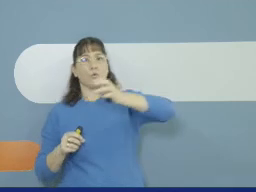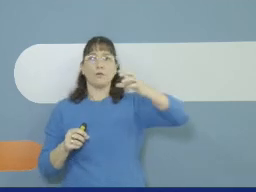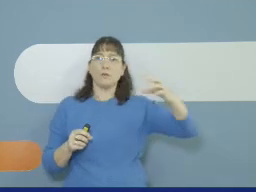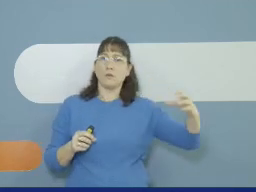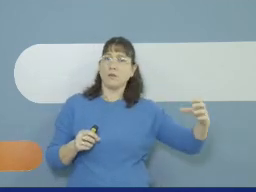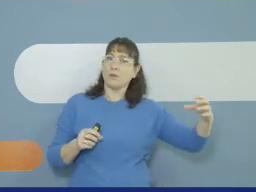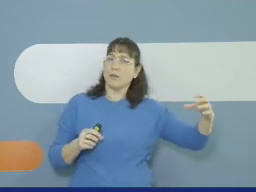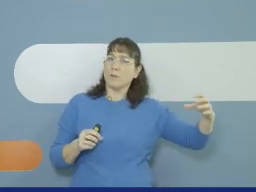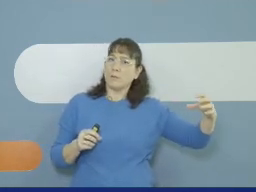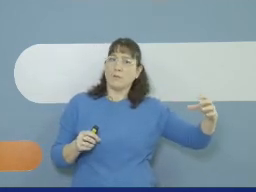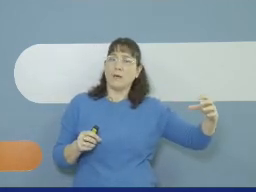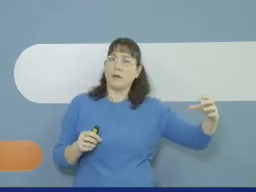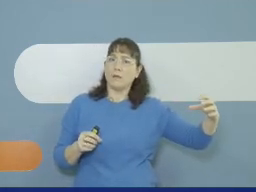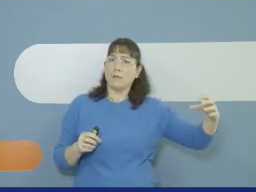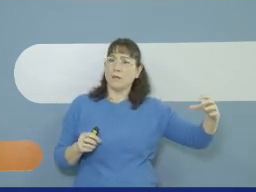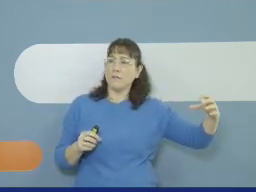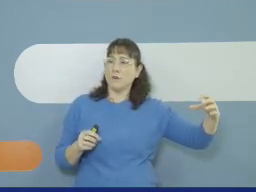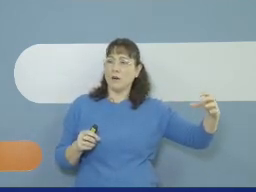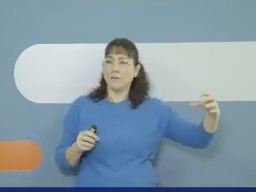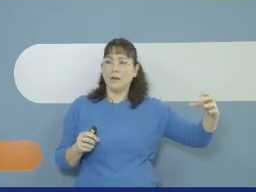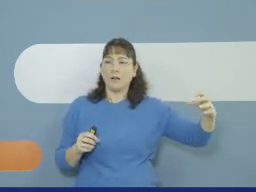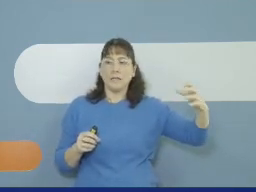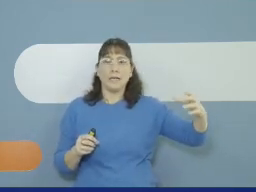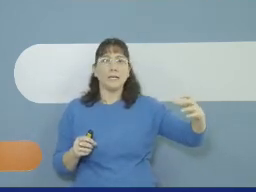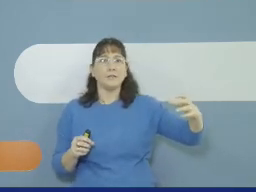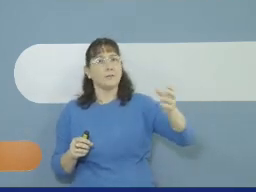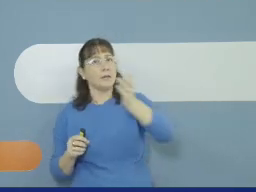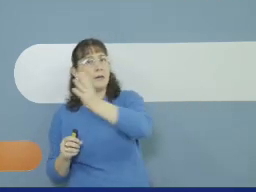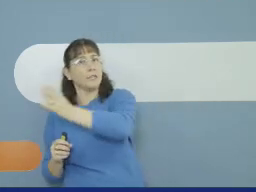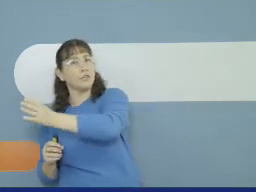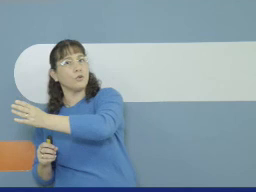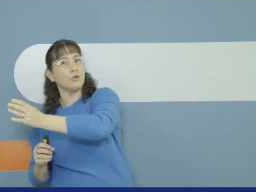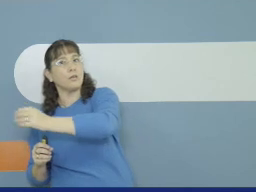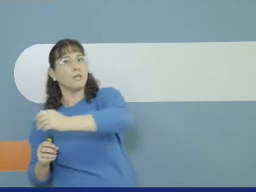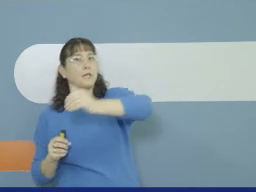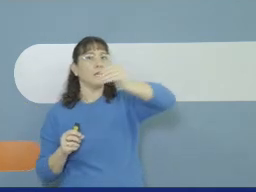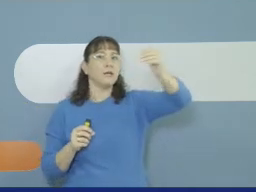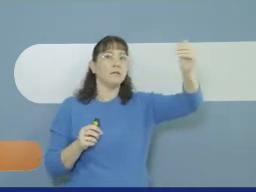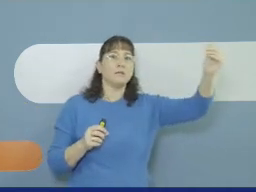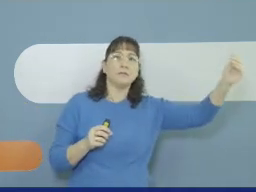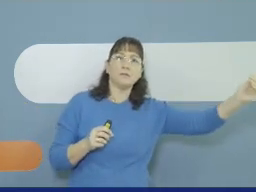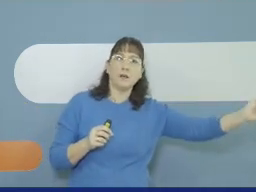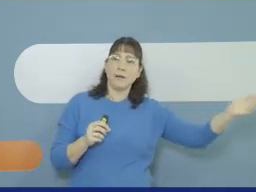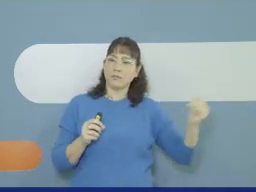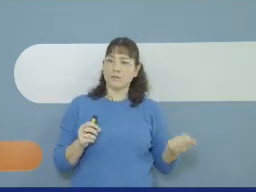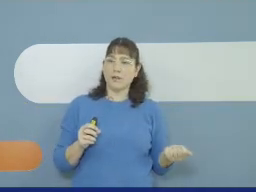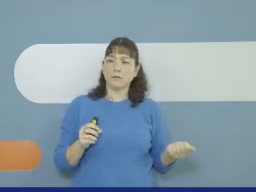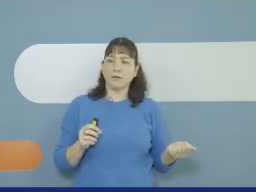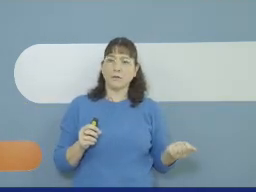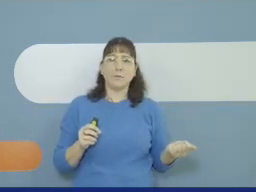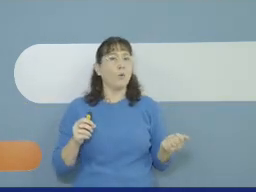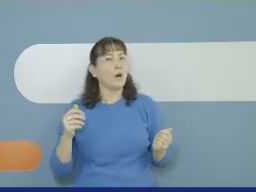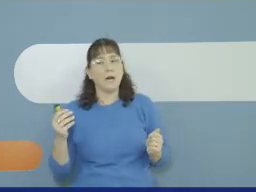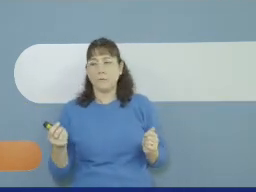מסלול איפה עבר הילד מהבית שלו אל הבית של